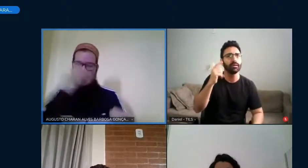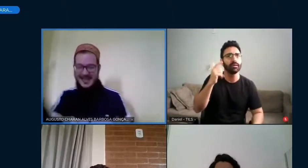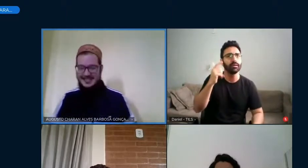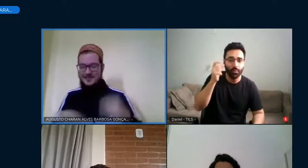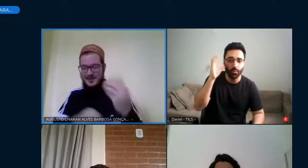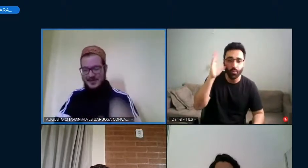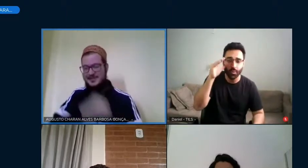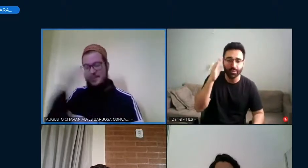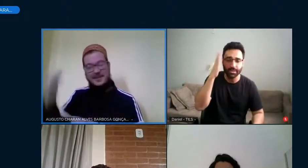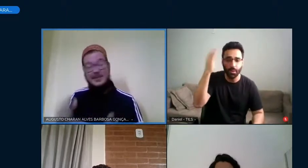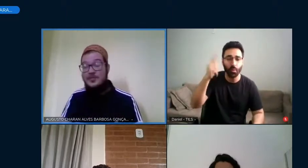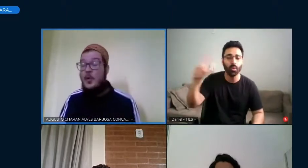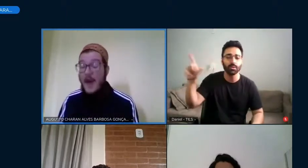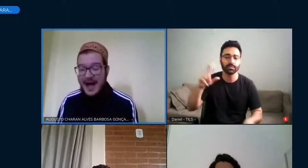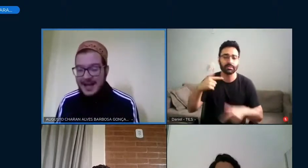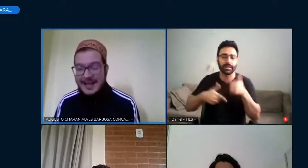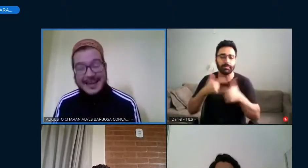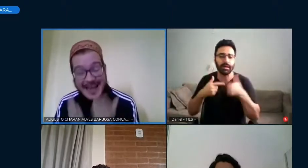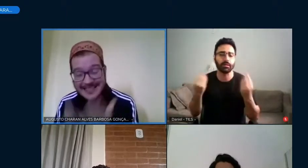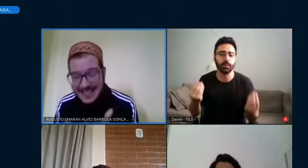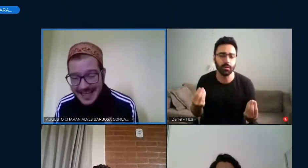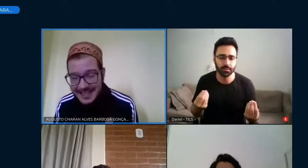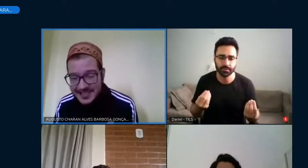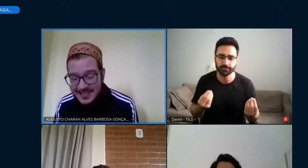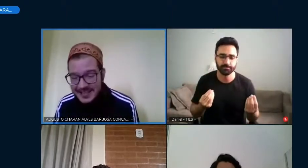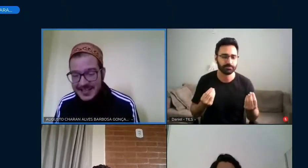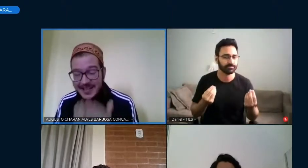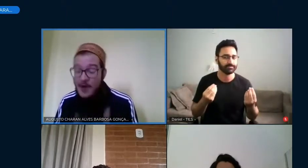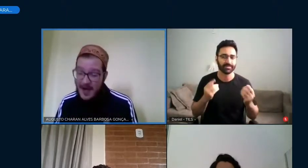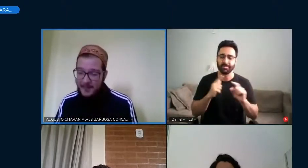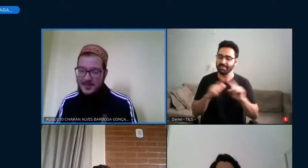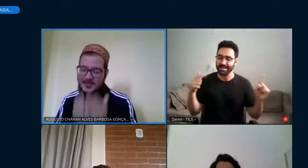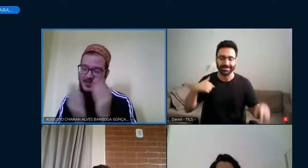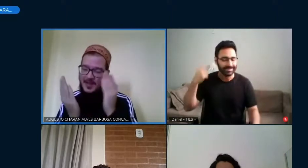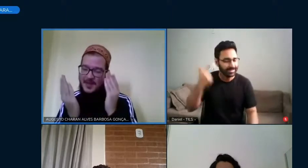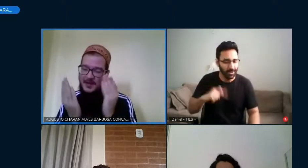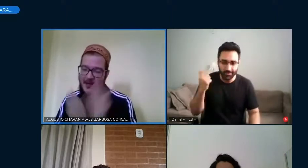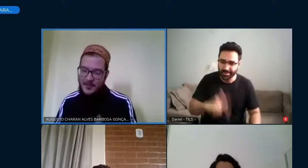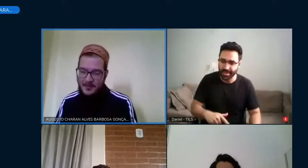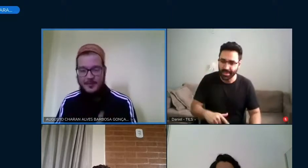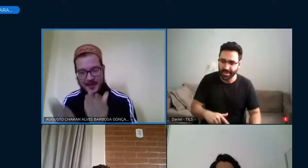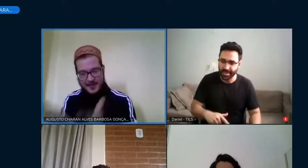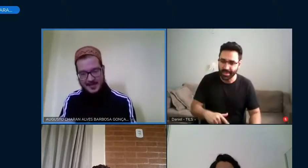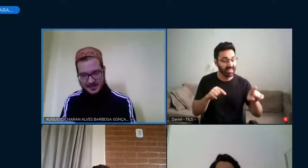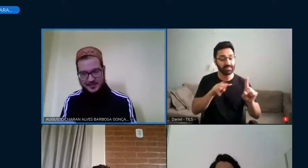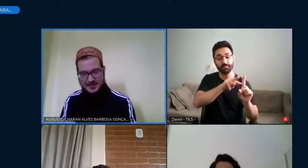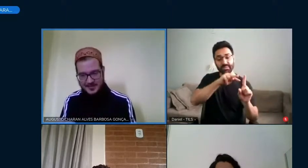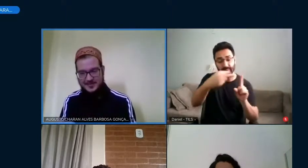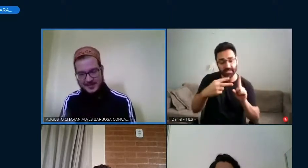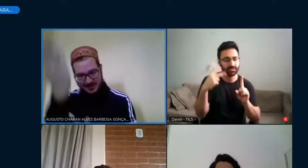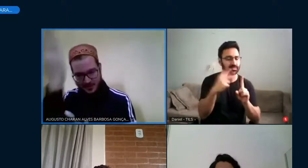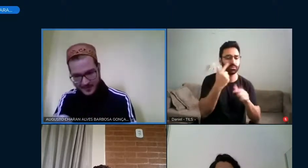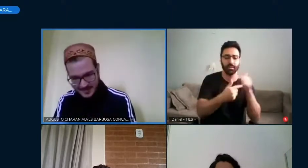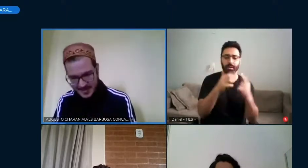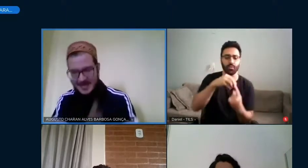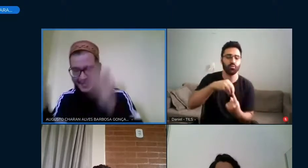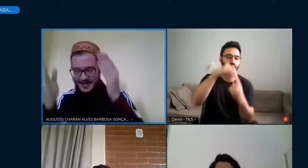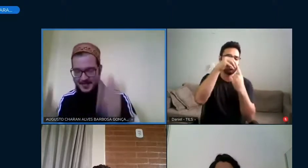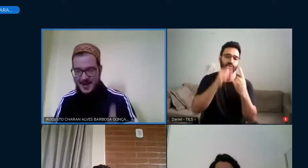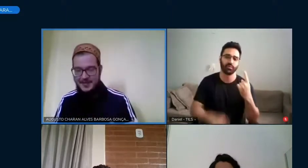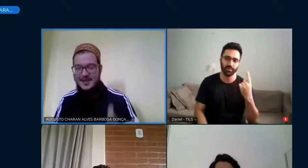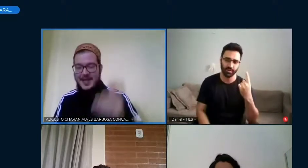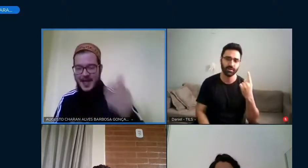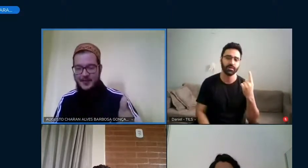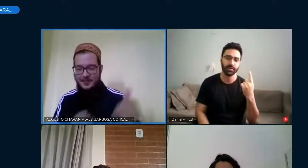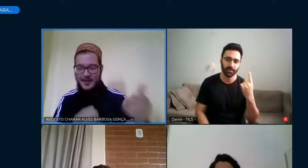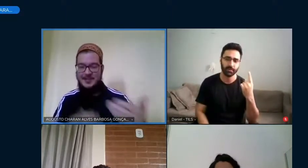trabalho enxerga essa... E não há, nessa lente, não há, por isso que o seu trabalho é único, porque parte de pessoas únicas como você, cada